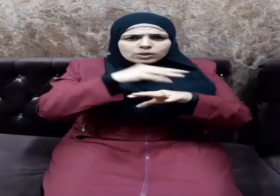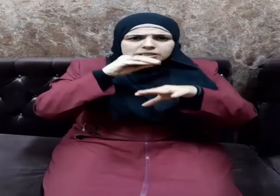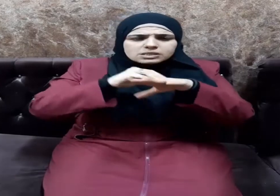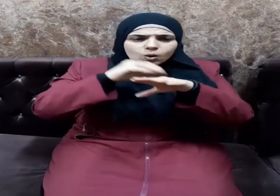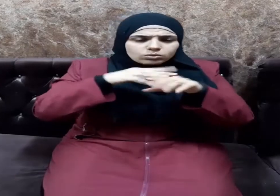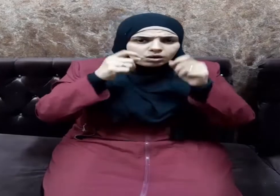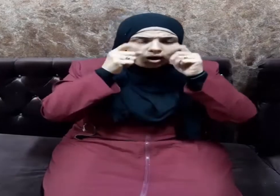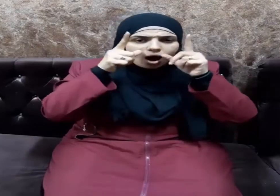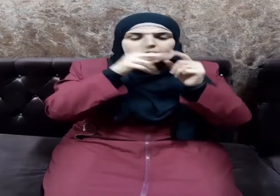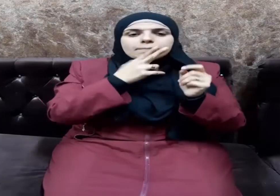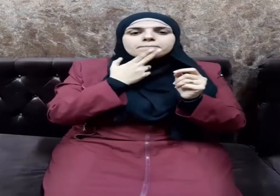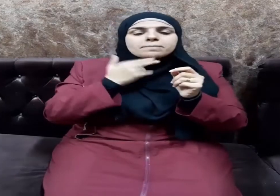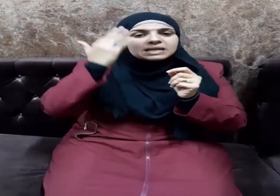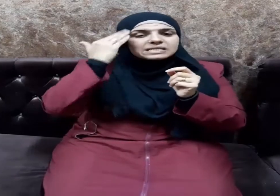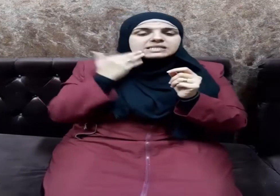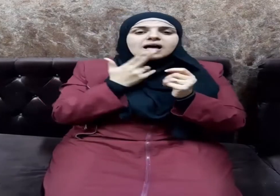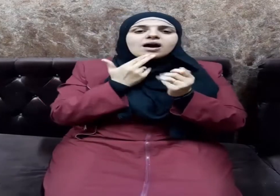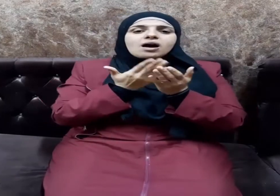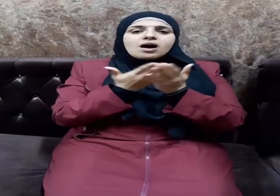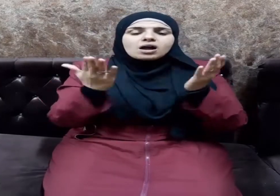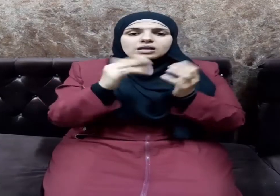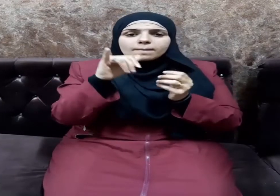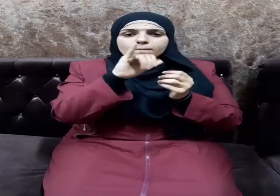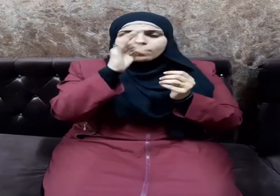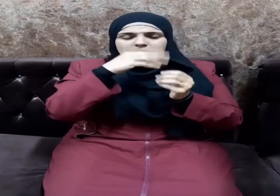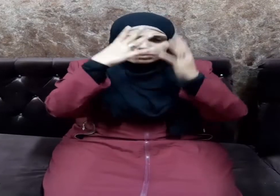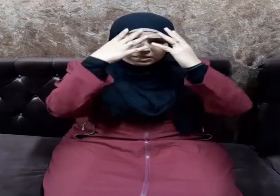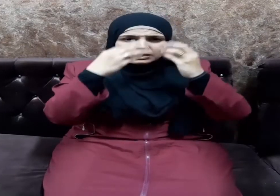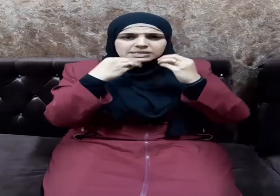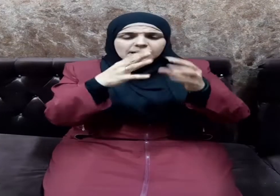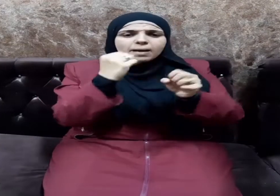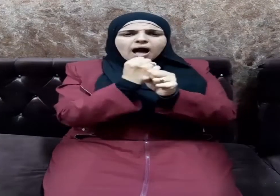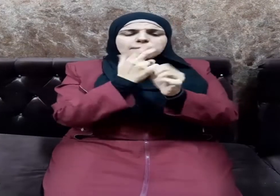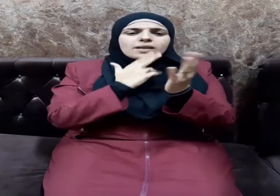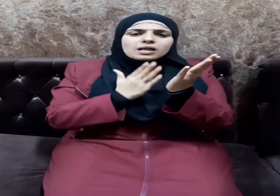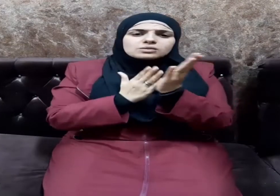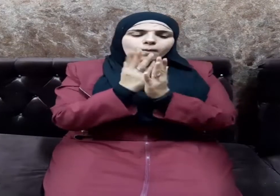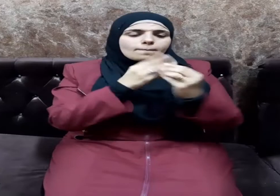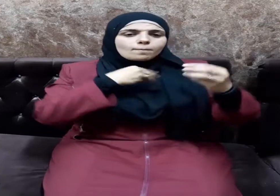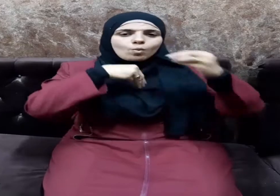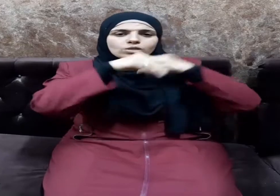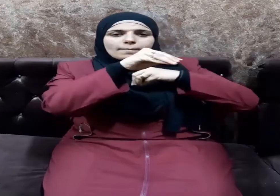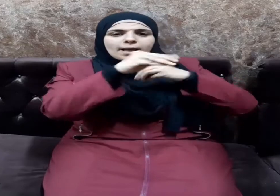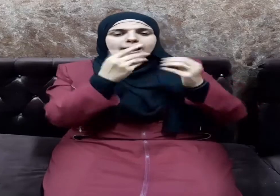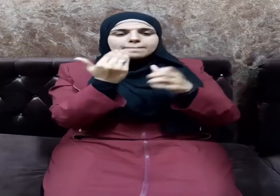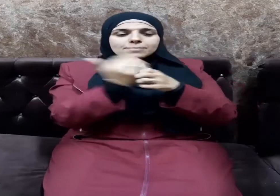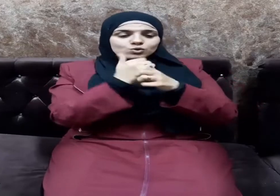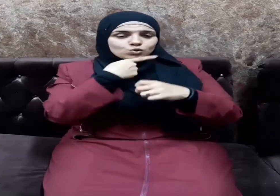بالنساء خيرا فينبغي أن تكون السماحة سلوكا متبادلا بين الزوجين